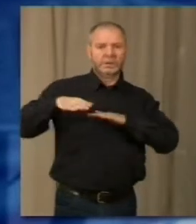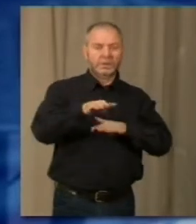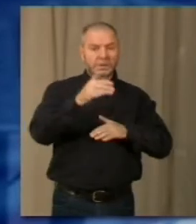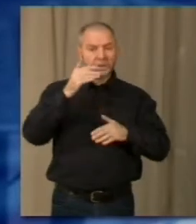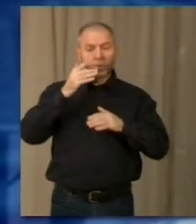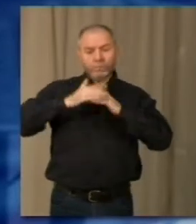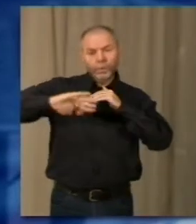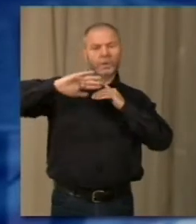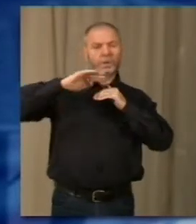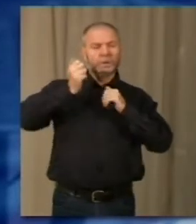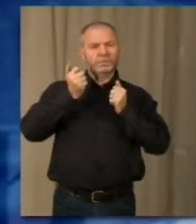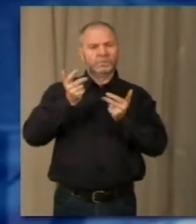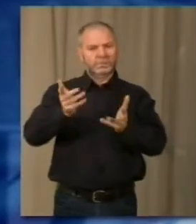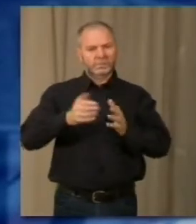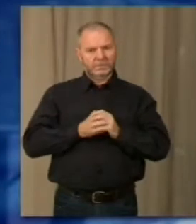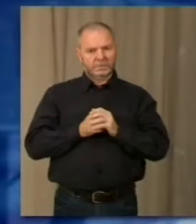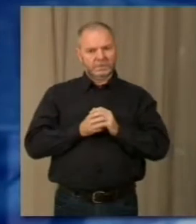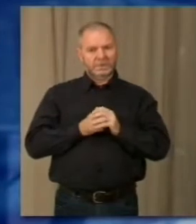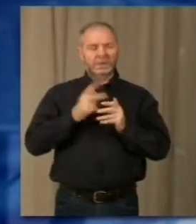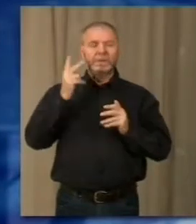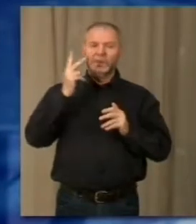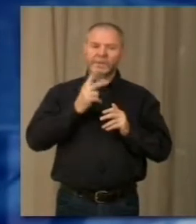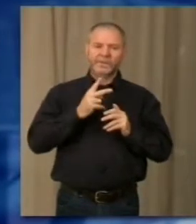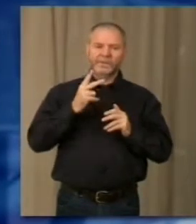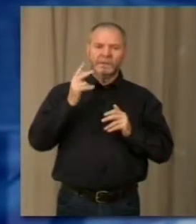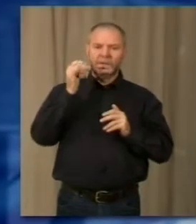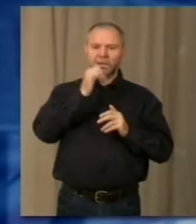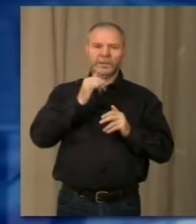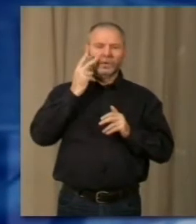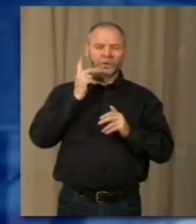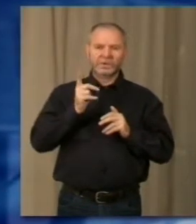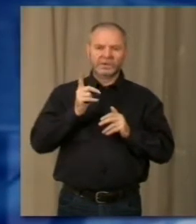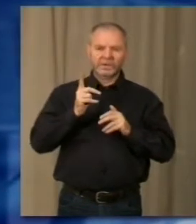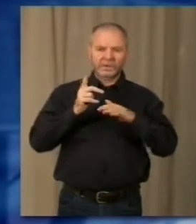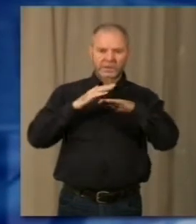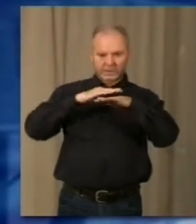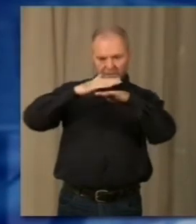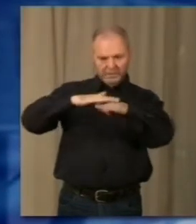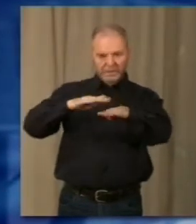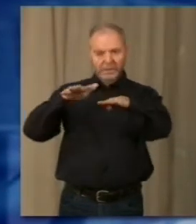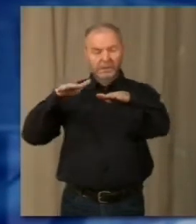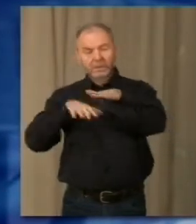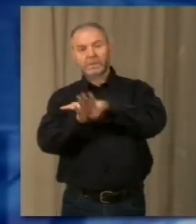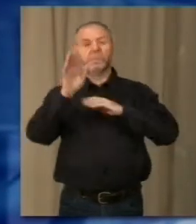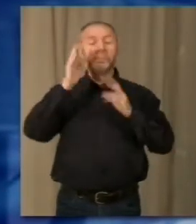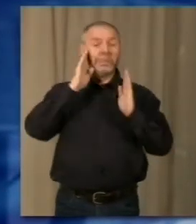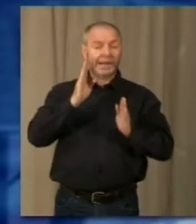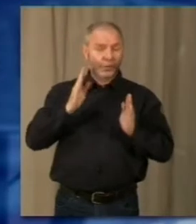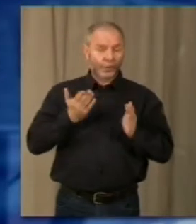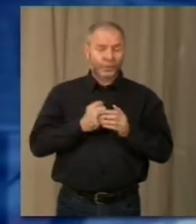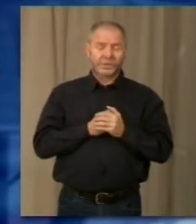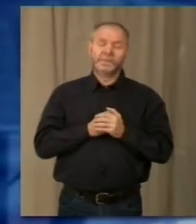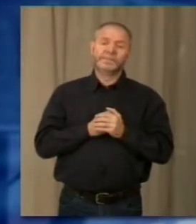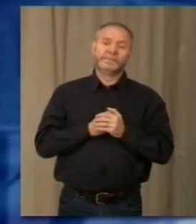voragini, che si formano, buchi che spesso vengono nascosti dalle pozze e che risultano decisamente pericolosi per gli automobilisti.